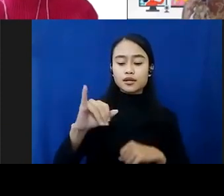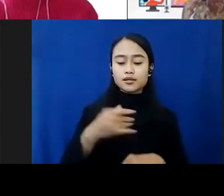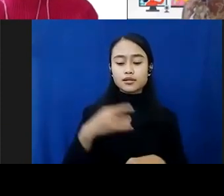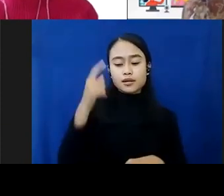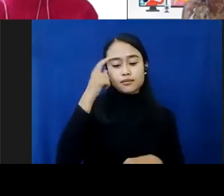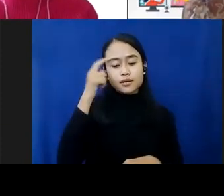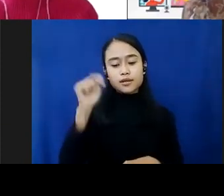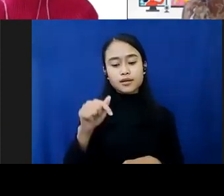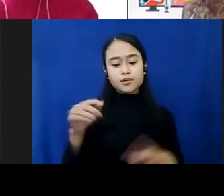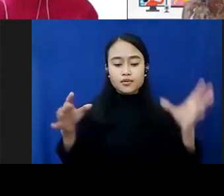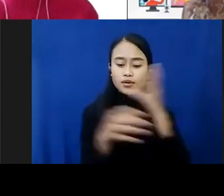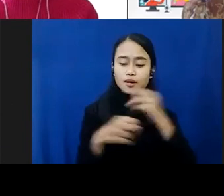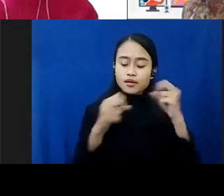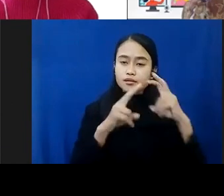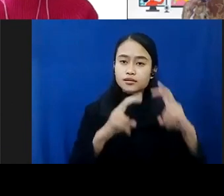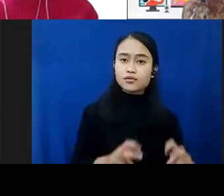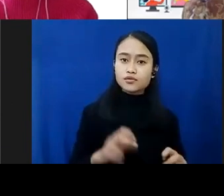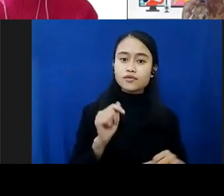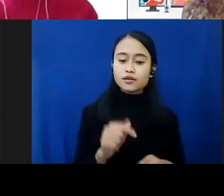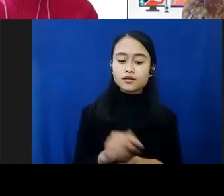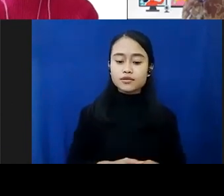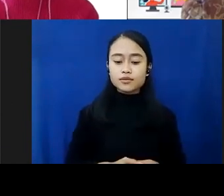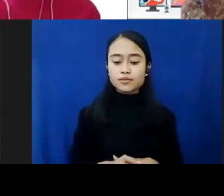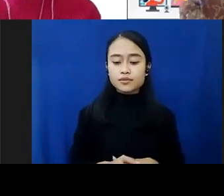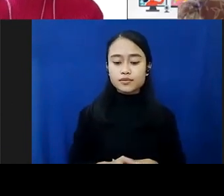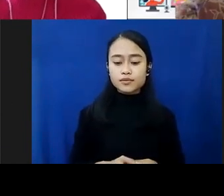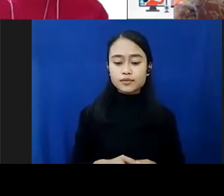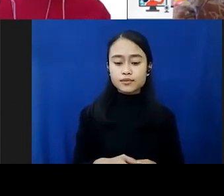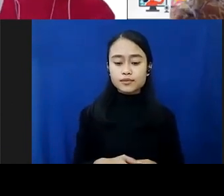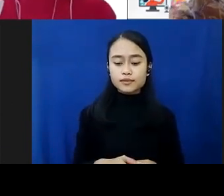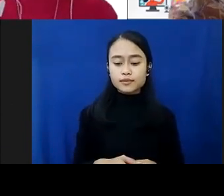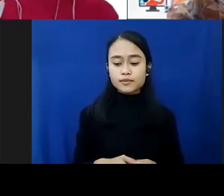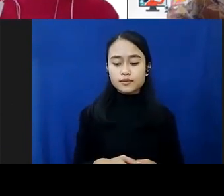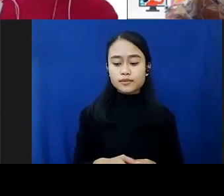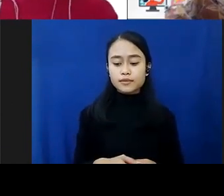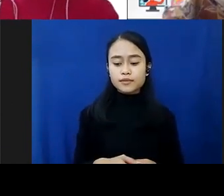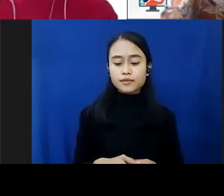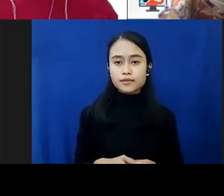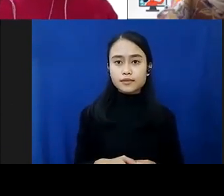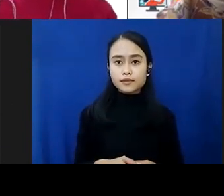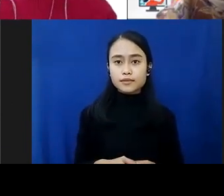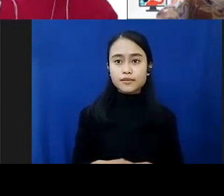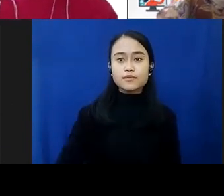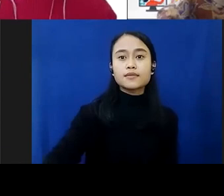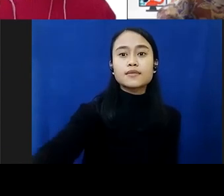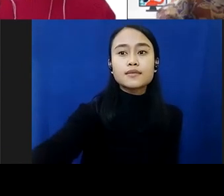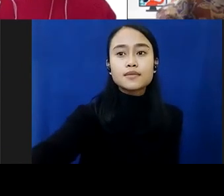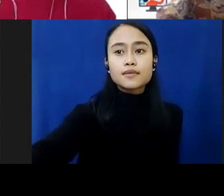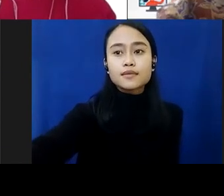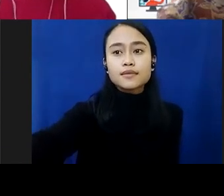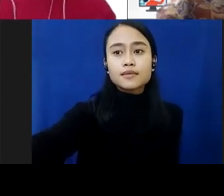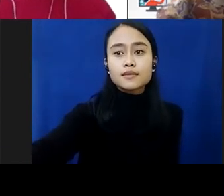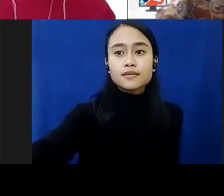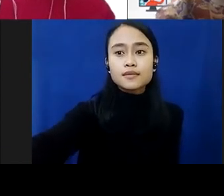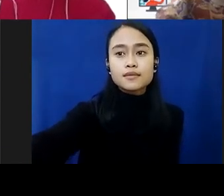hasil riset itu sudah kami sampaikan kepada pihak yang berkompeten dan untuk dijadikan bahan pertimbangan kebijakan kominfo